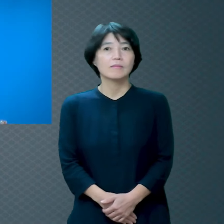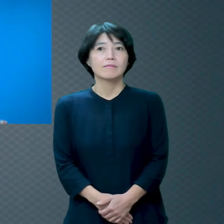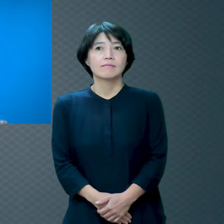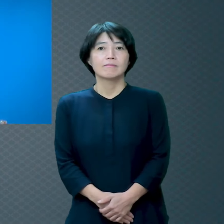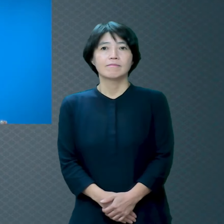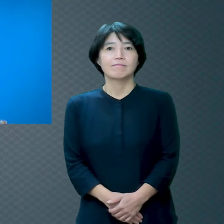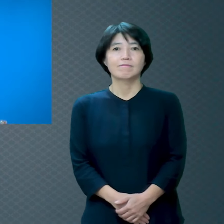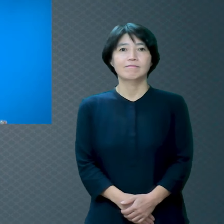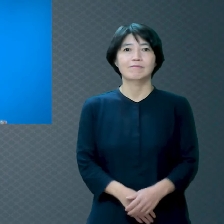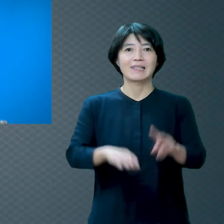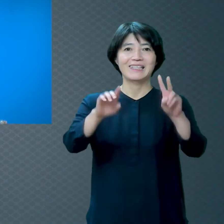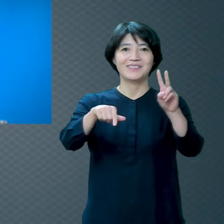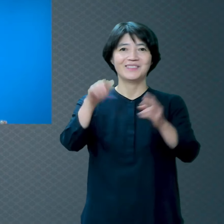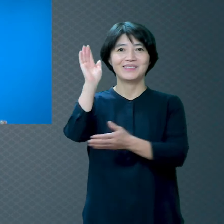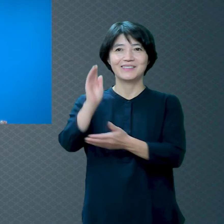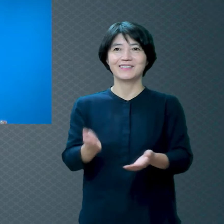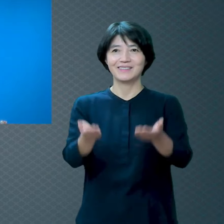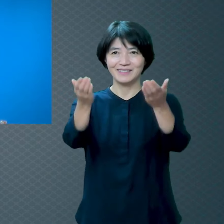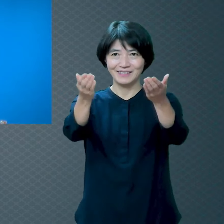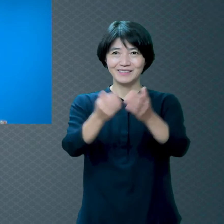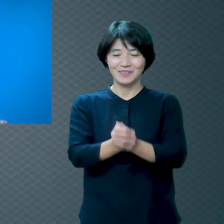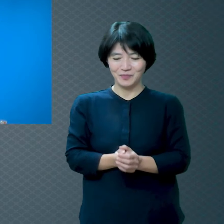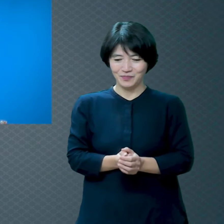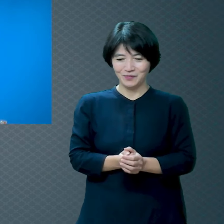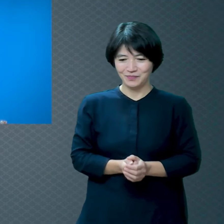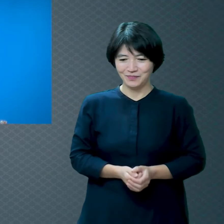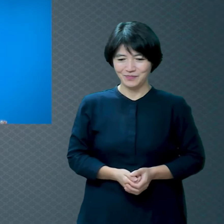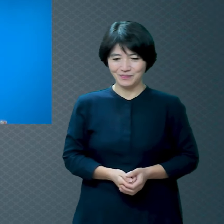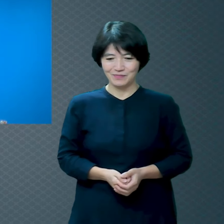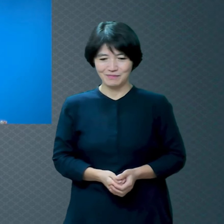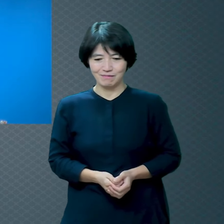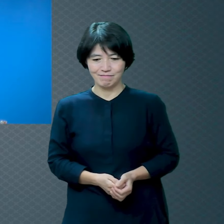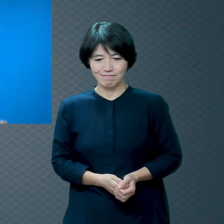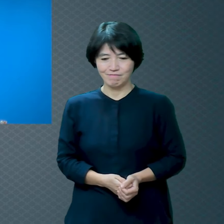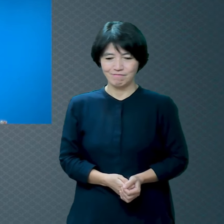이어서 같이 생각해 보겠습니다